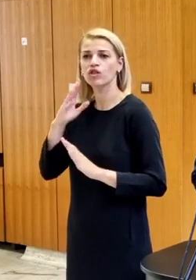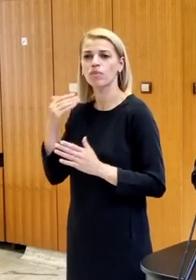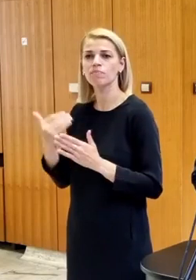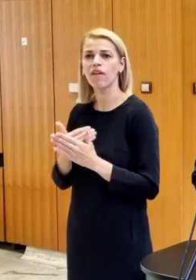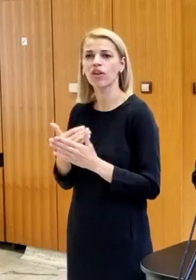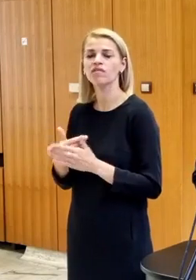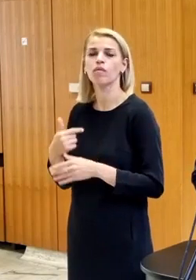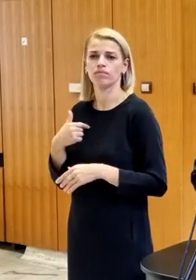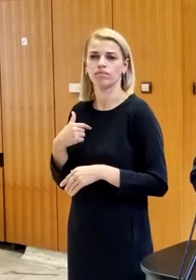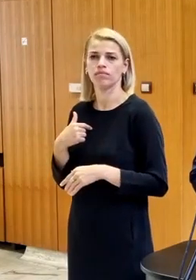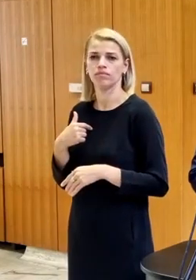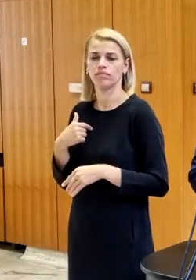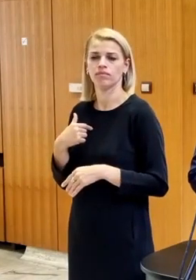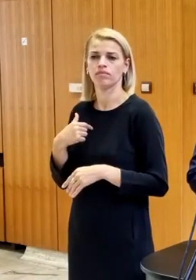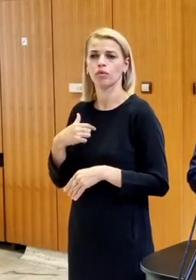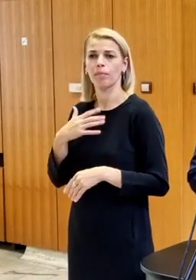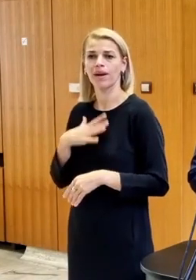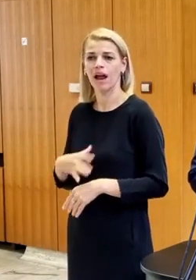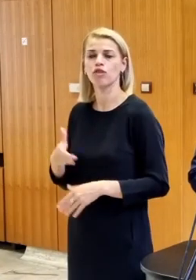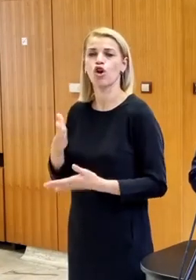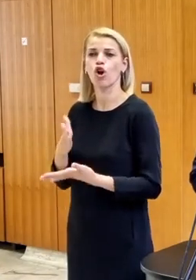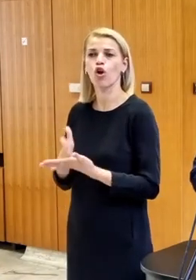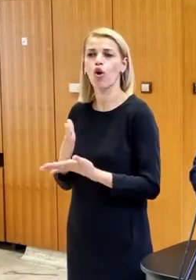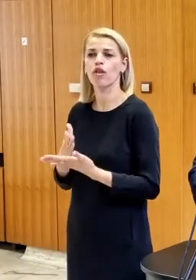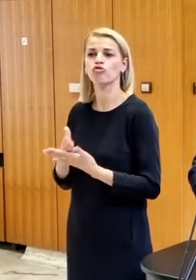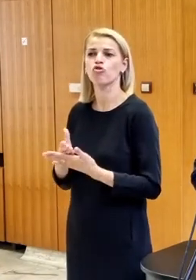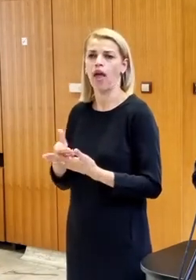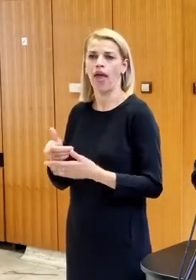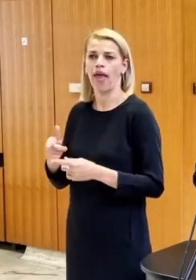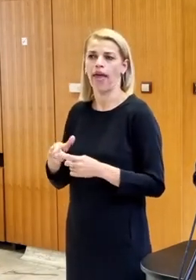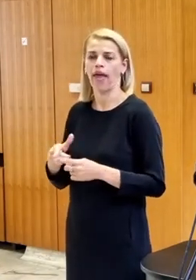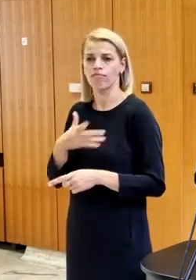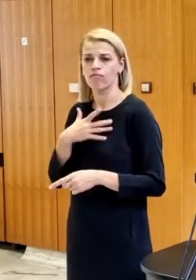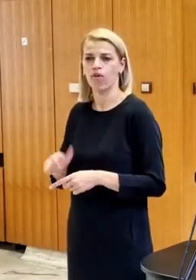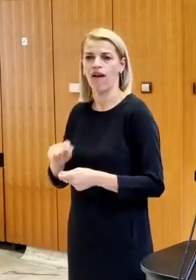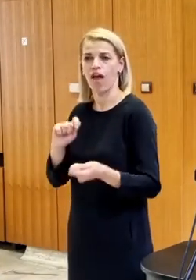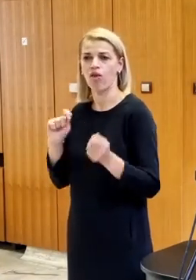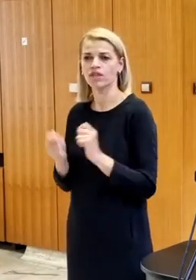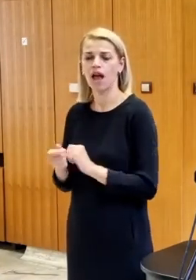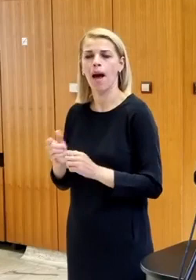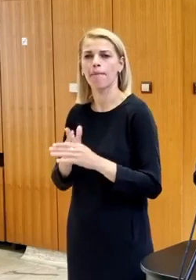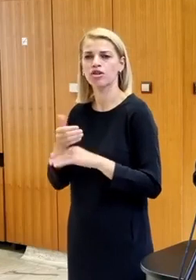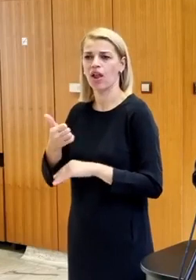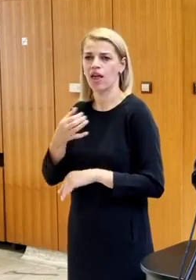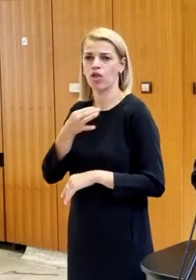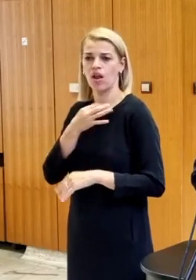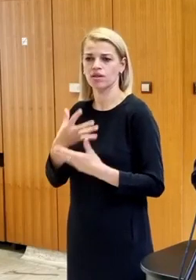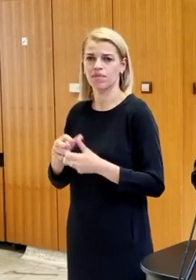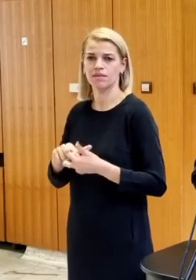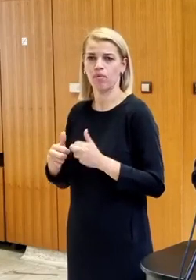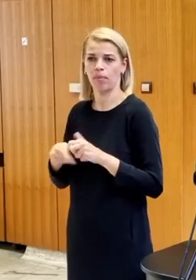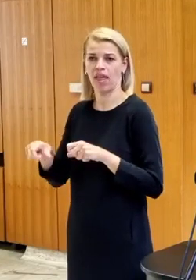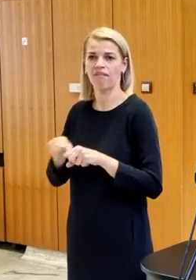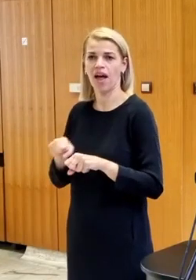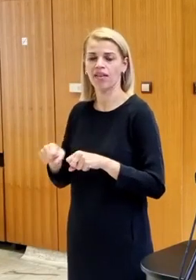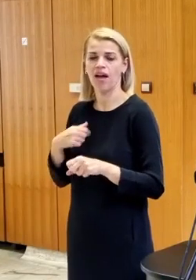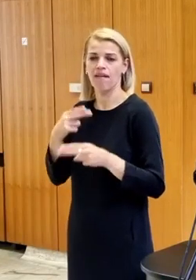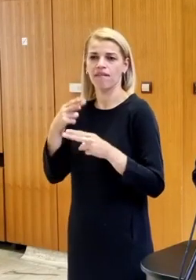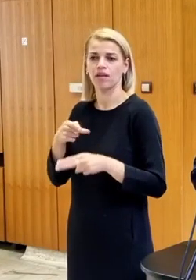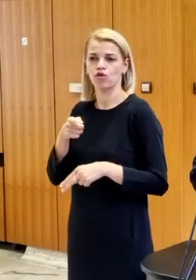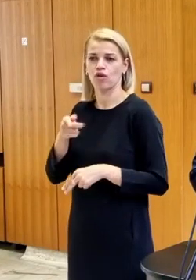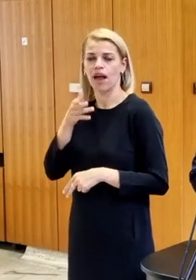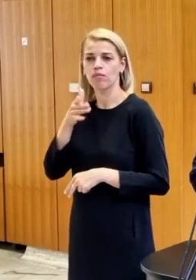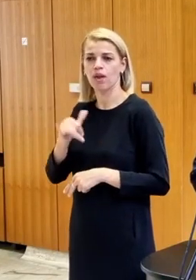spravodajstve som veľmi rád, že sa konečne niekto dohodl ho novelizovať a prešiel naozaj jednohlasne bez problémov na vláde a verím, že tak